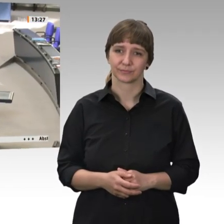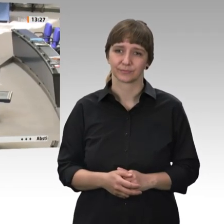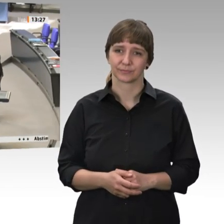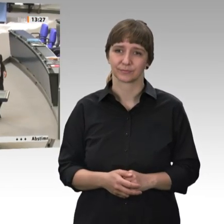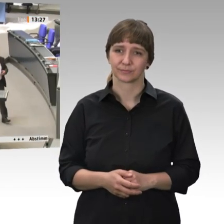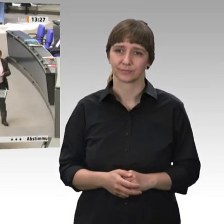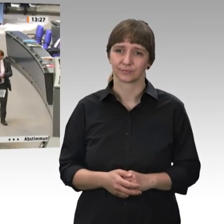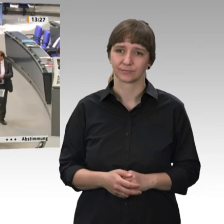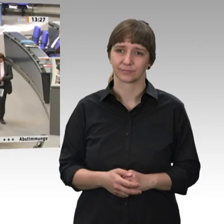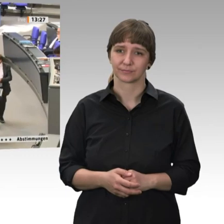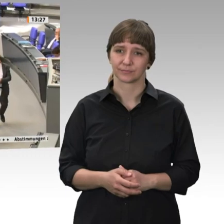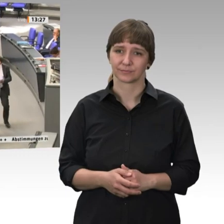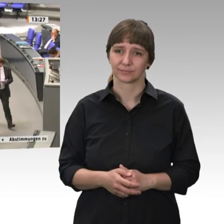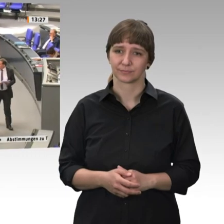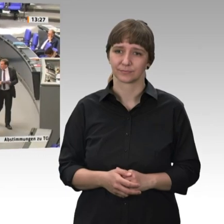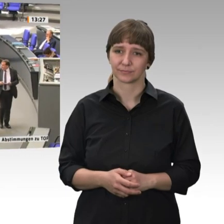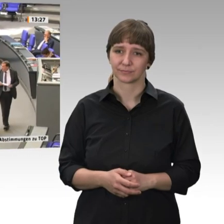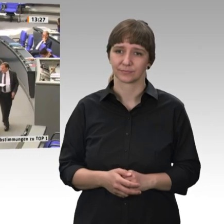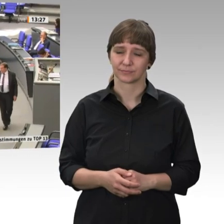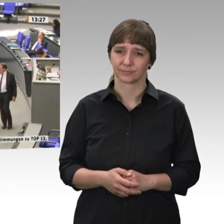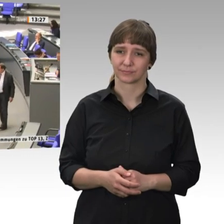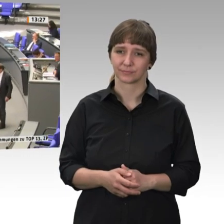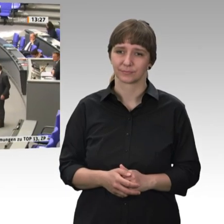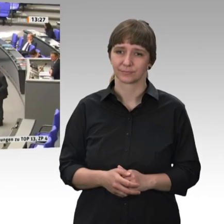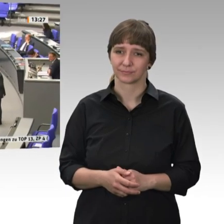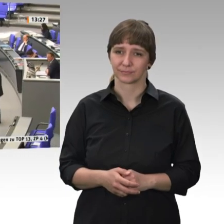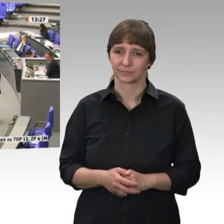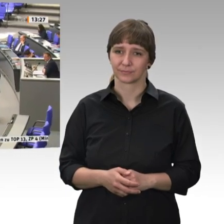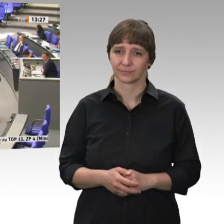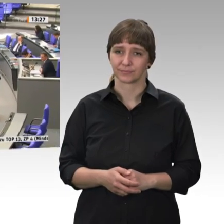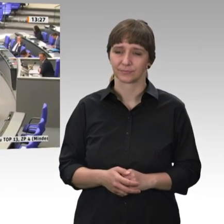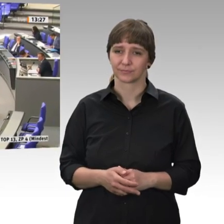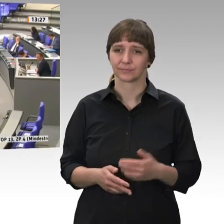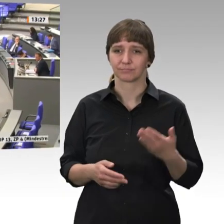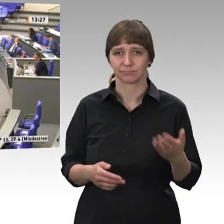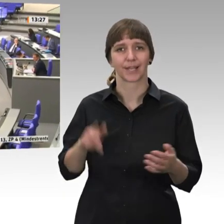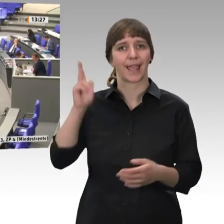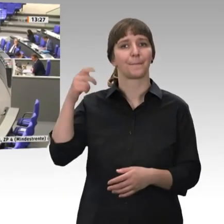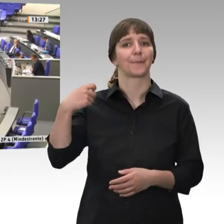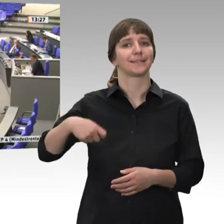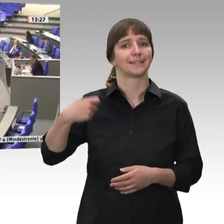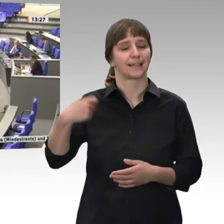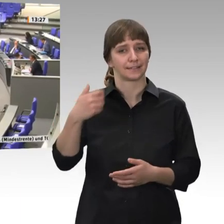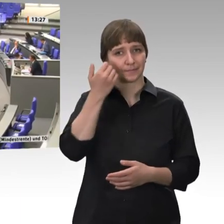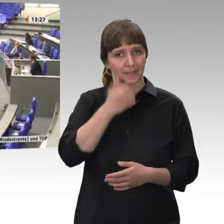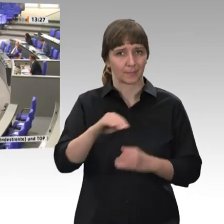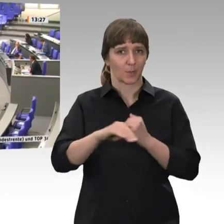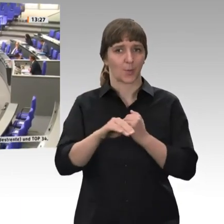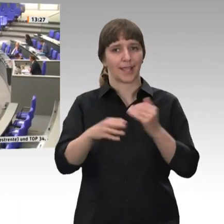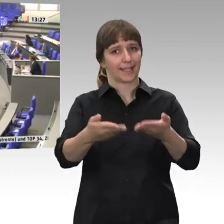Herr Präsident! Werte Kolleginnen und Kollegen! Am Ende dieser